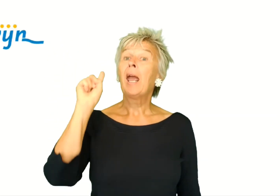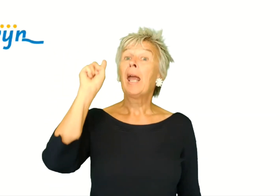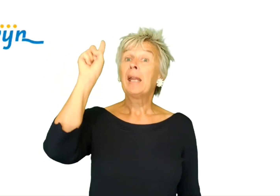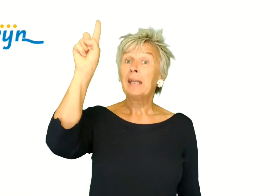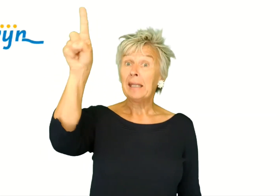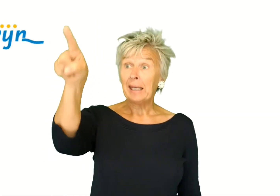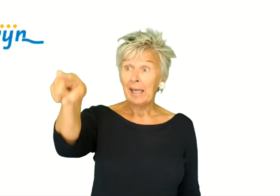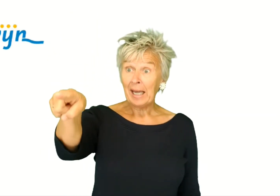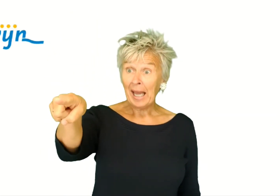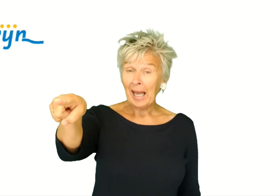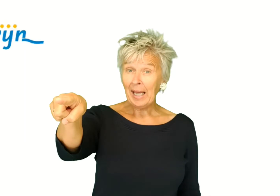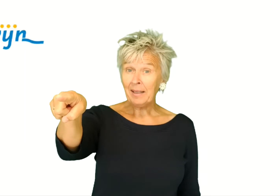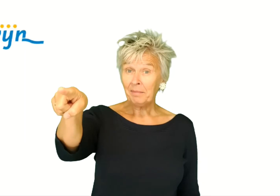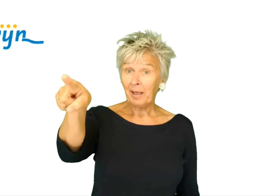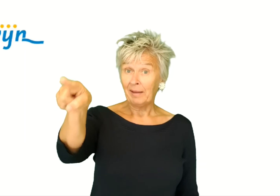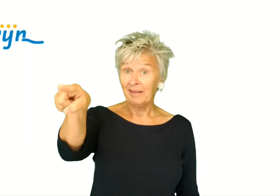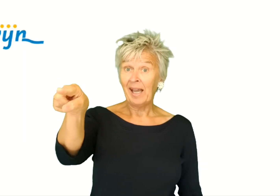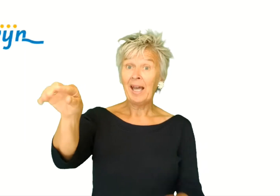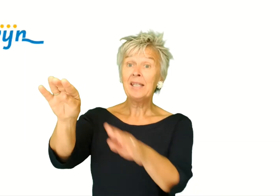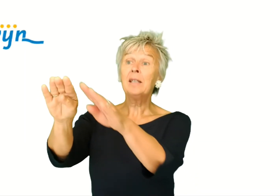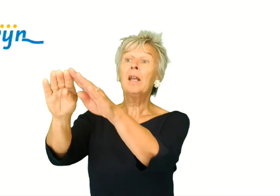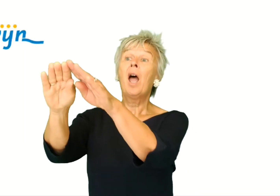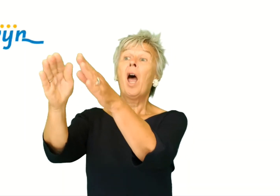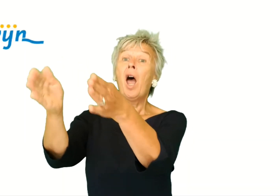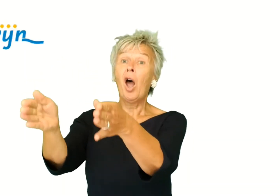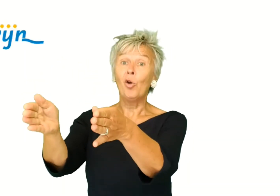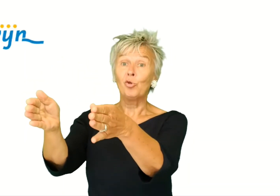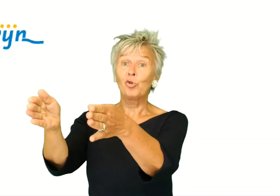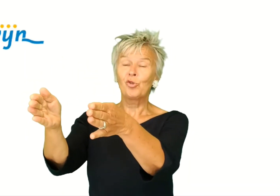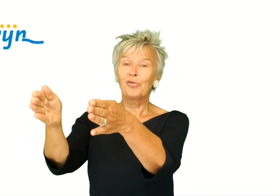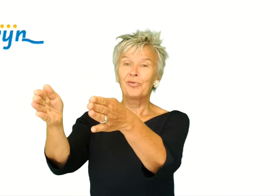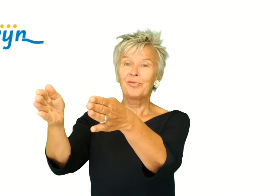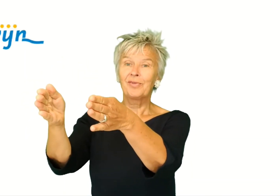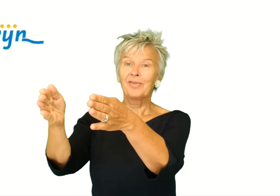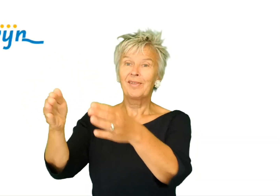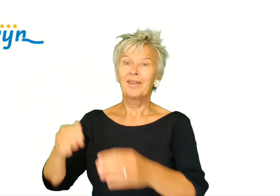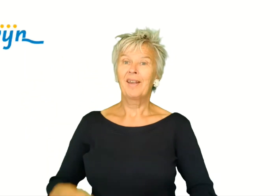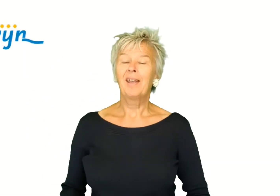naar, en daar is het, huis.